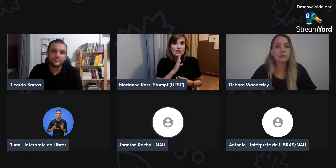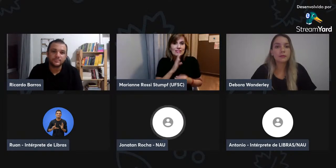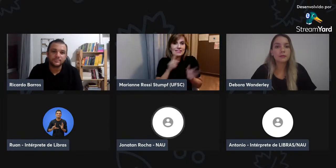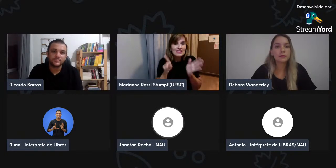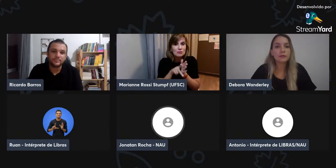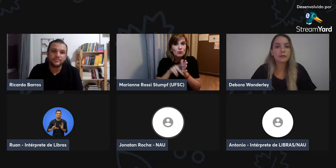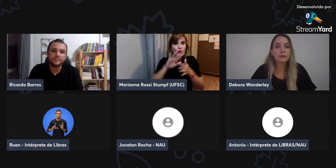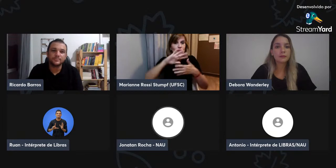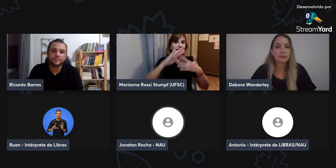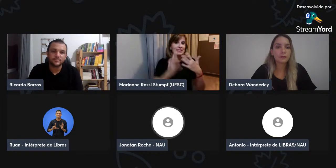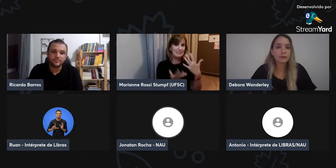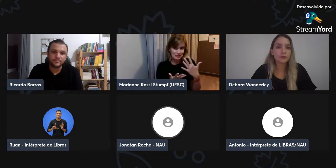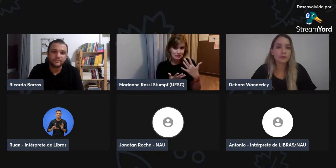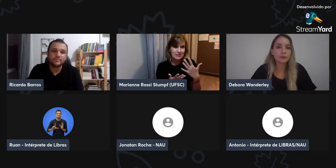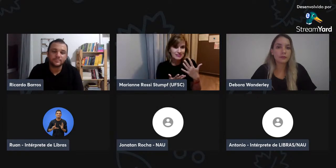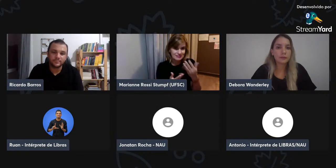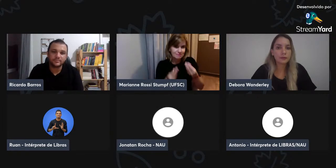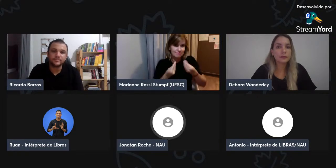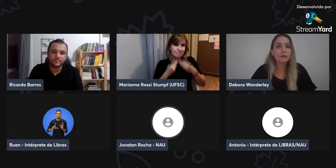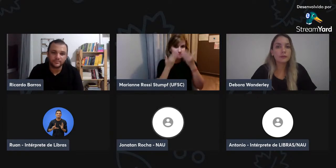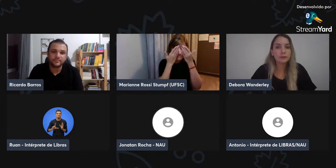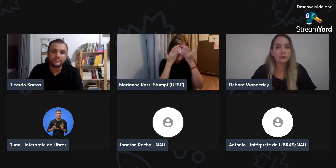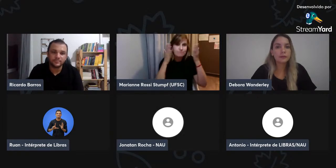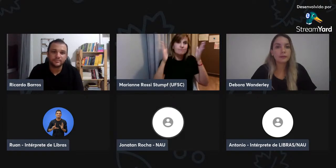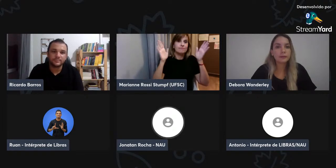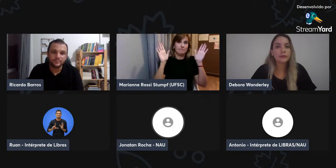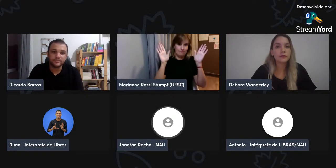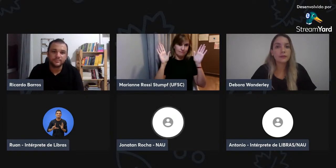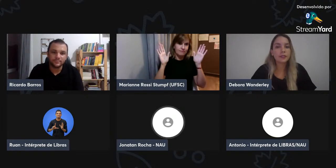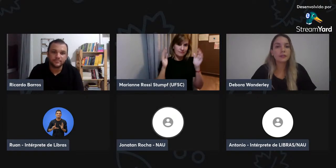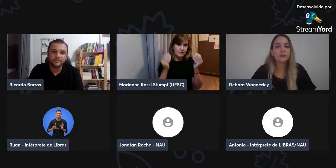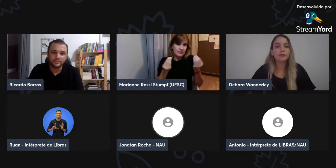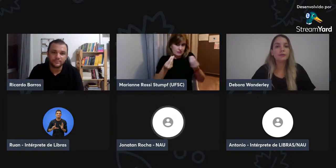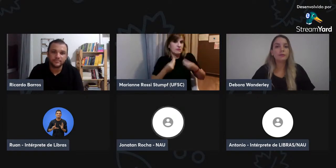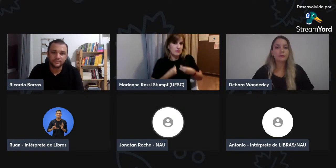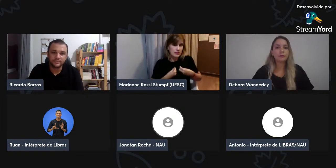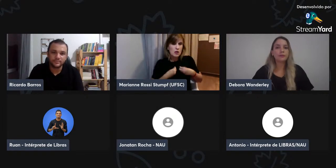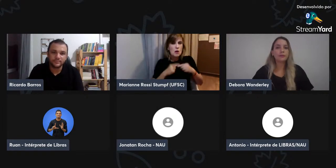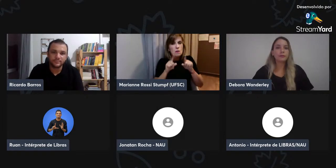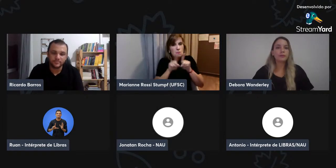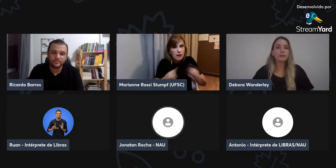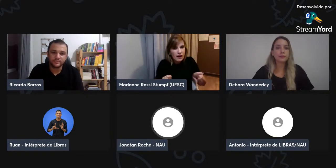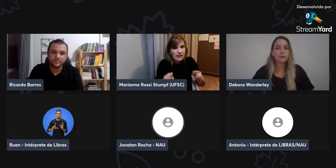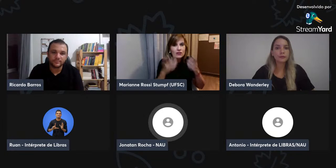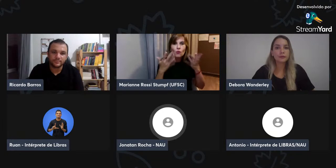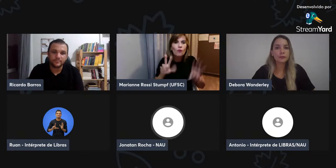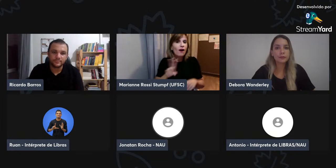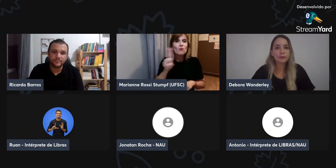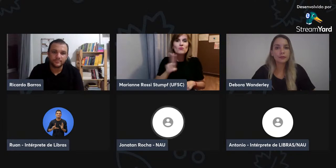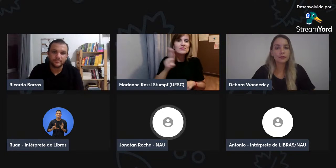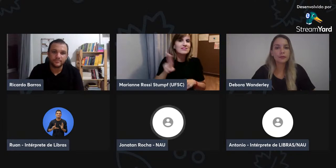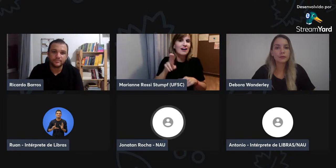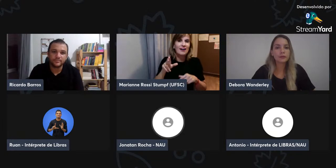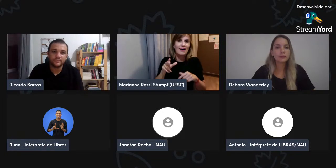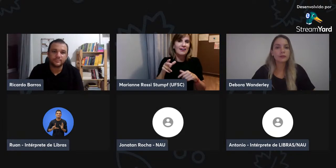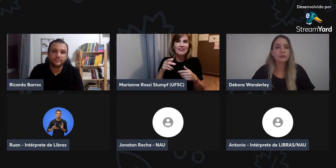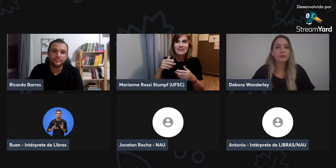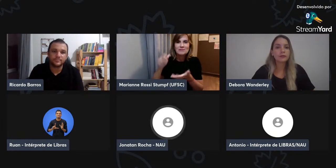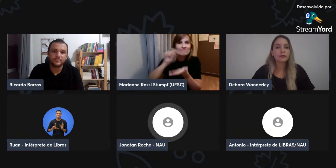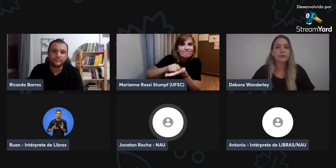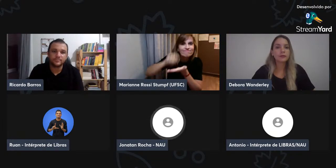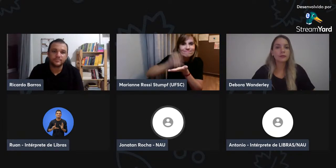escrita de sinais é importante, me ajuda, é importante para conhecer a Libras, ajuda a ampliar a visão,